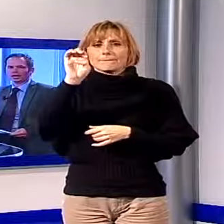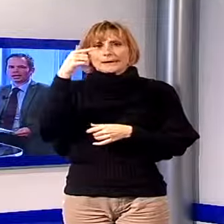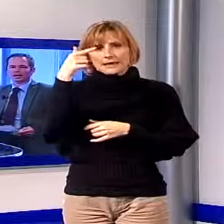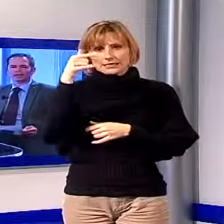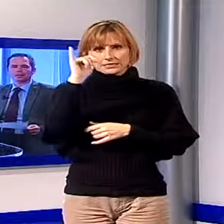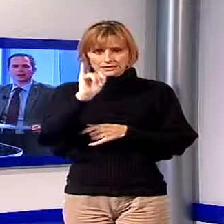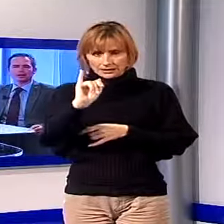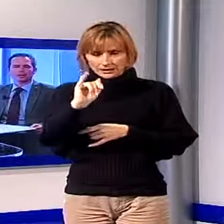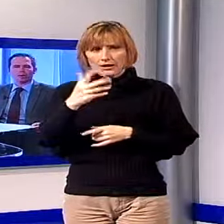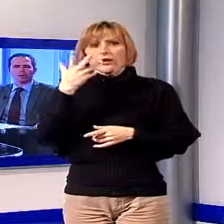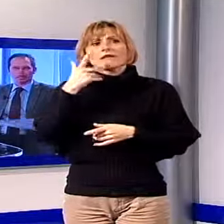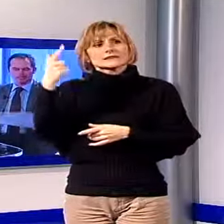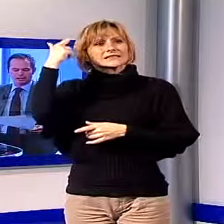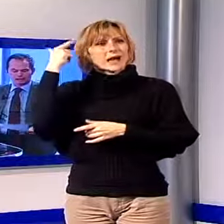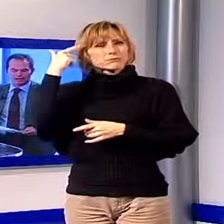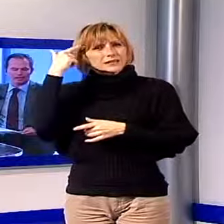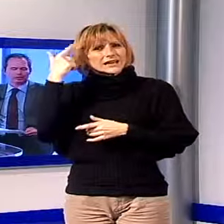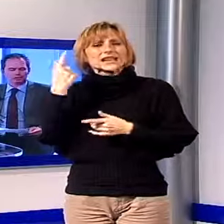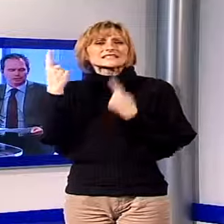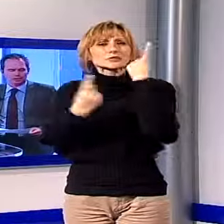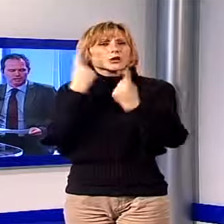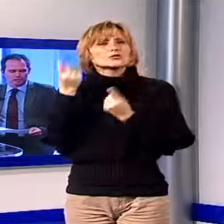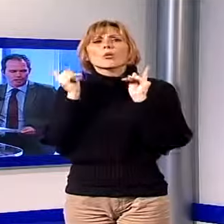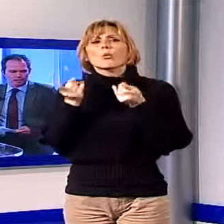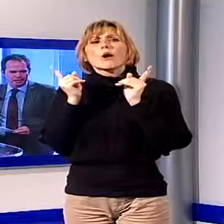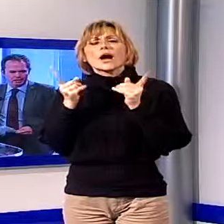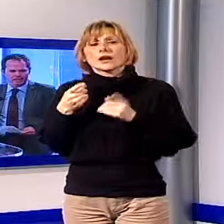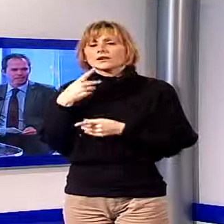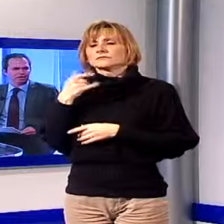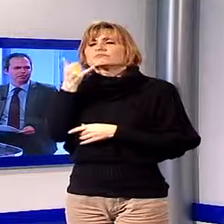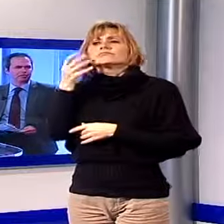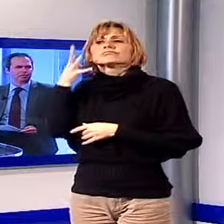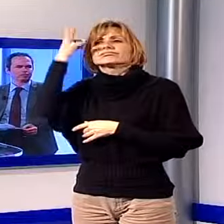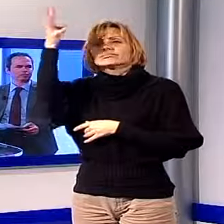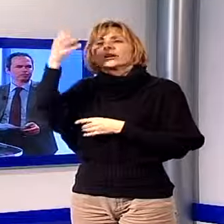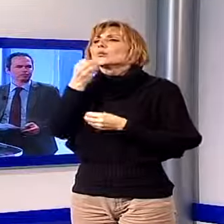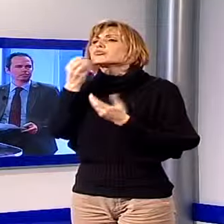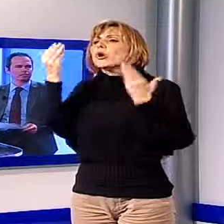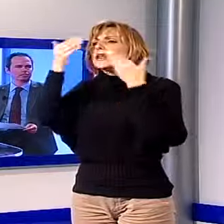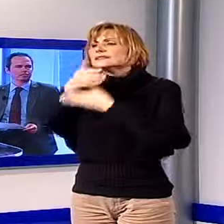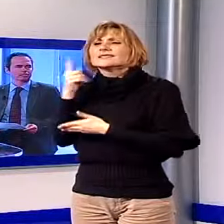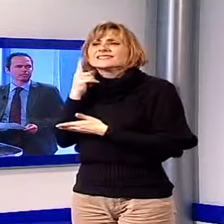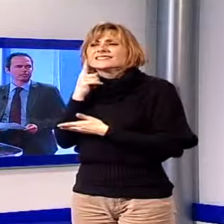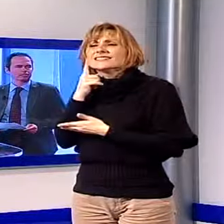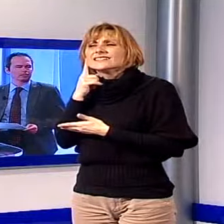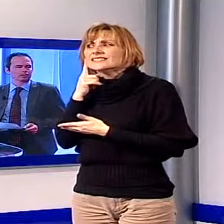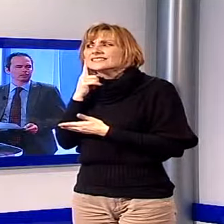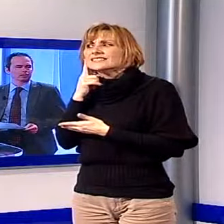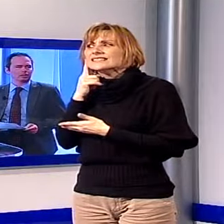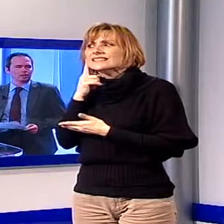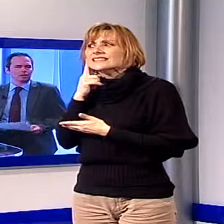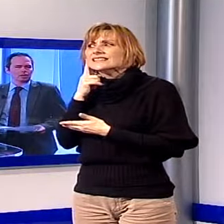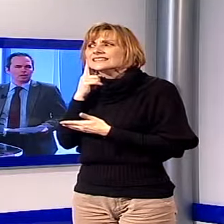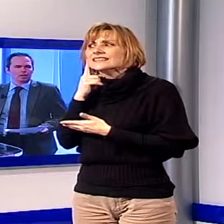per sapere qual è esattamente la situazione. Sindaco, buonasera, mi sente? Sì, buonasera, la sento, buonasera.